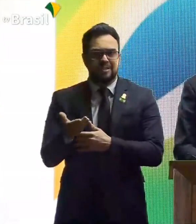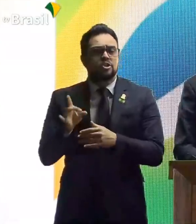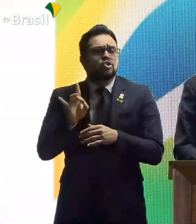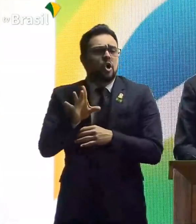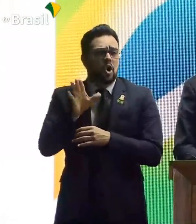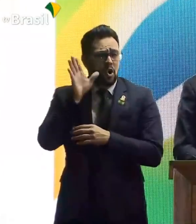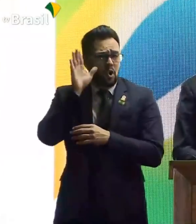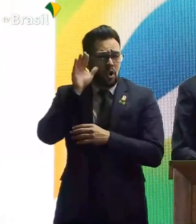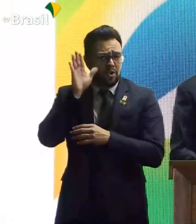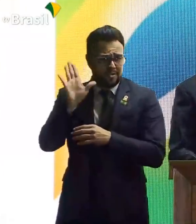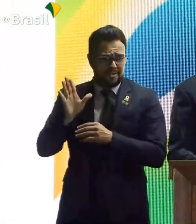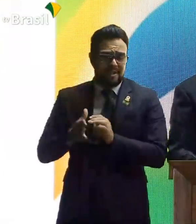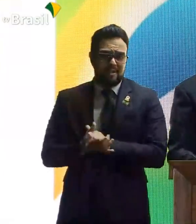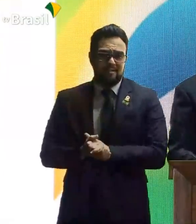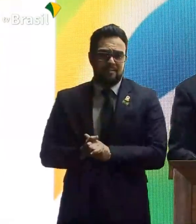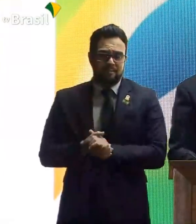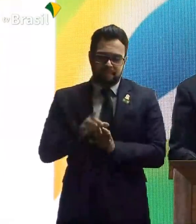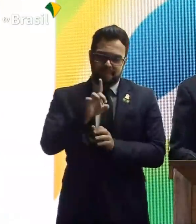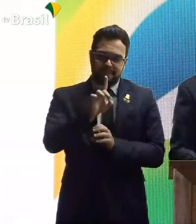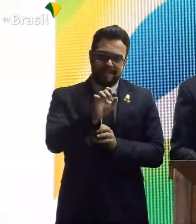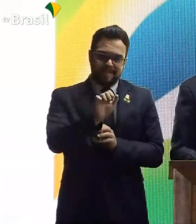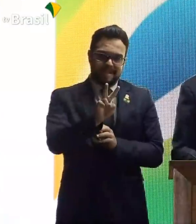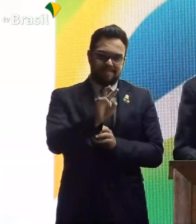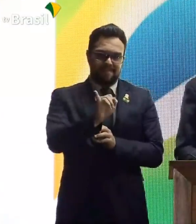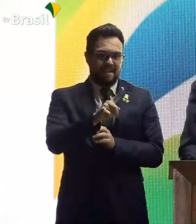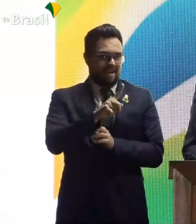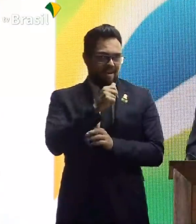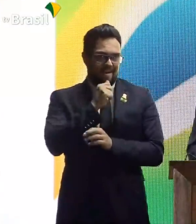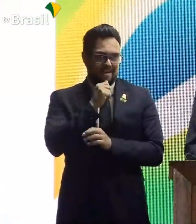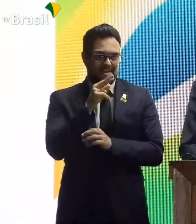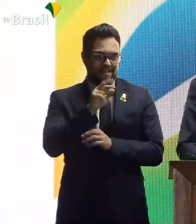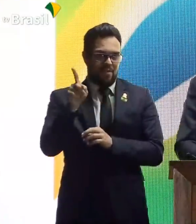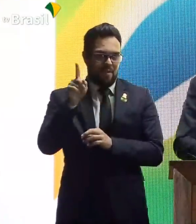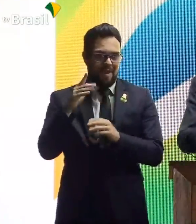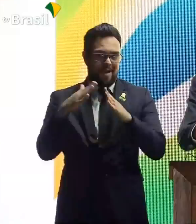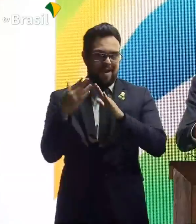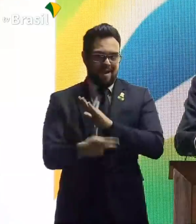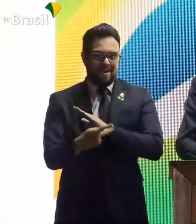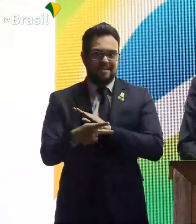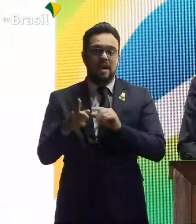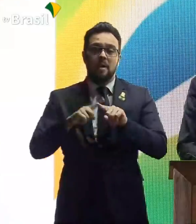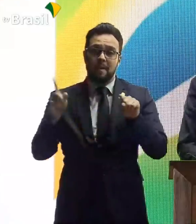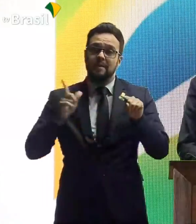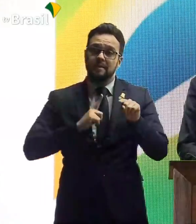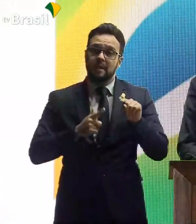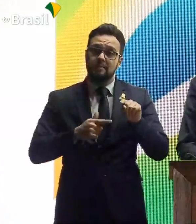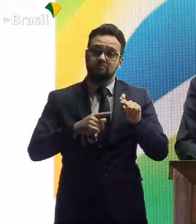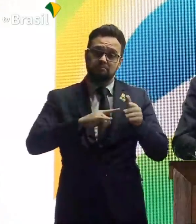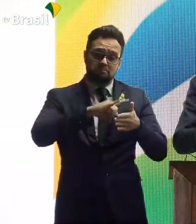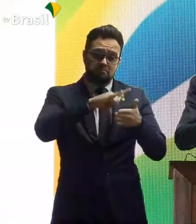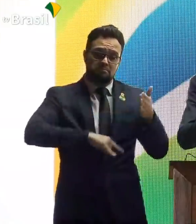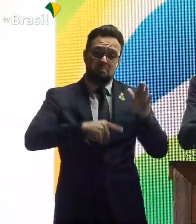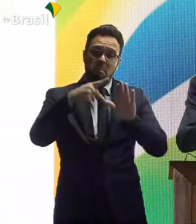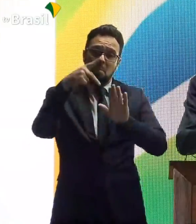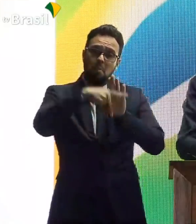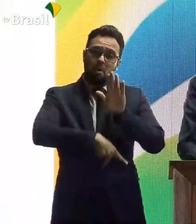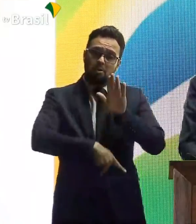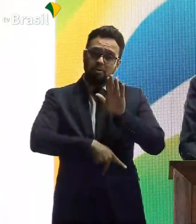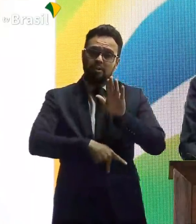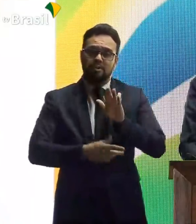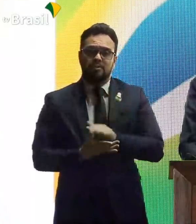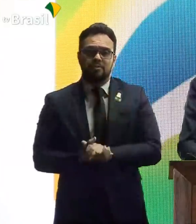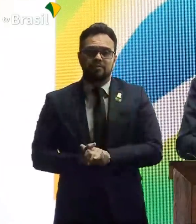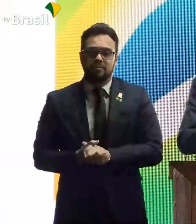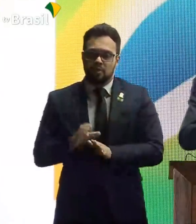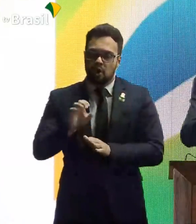Curiosidade apenas. Davi Alcolombre, não está na tua casa ainda. Ela está lá na Câmara. Aprendei um projeto, mexendo no